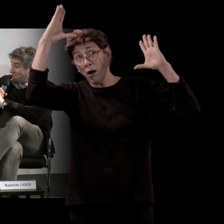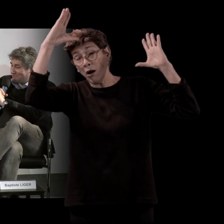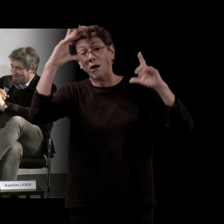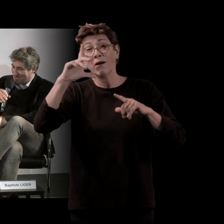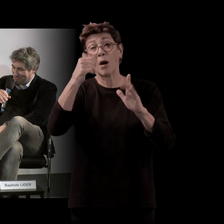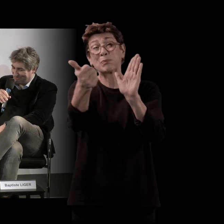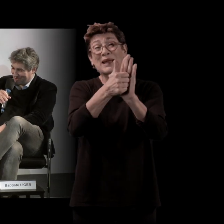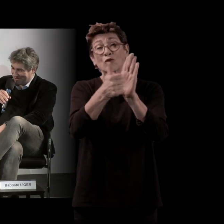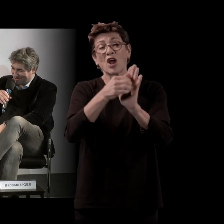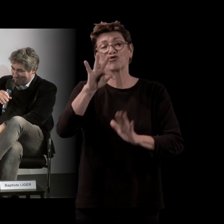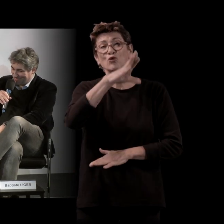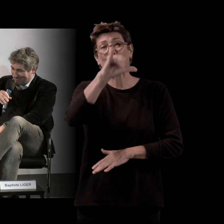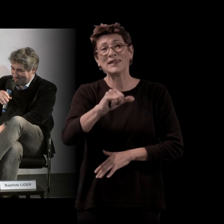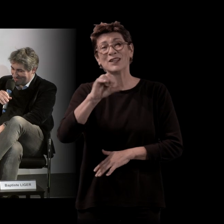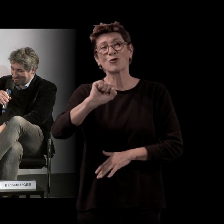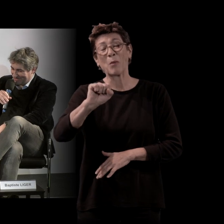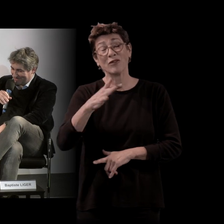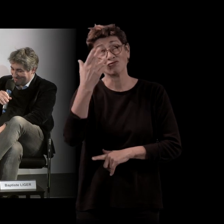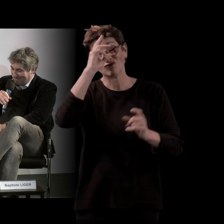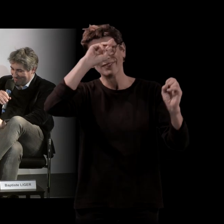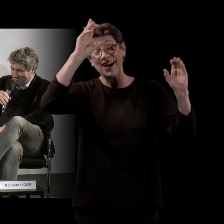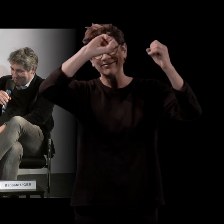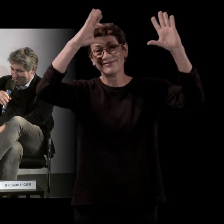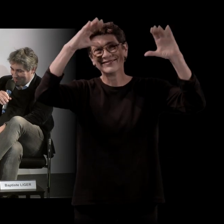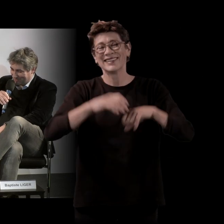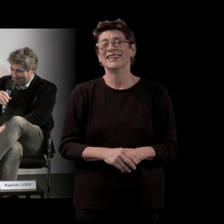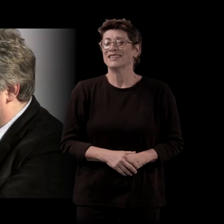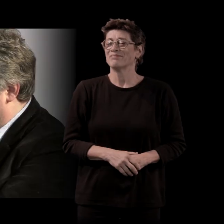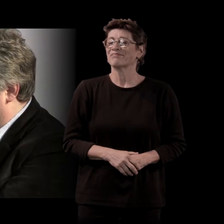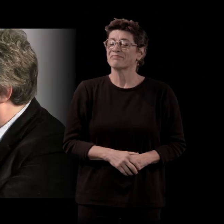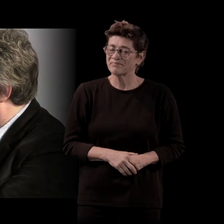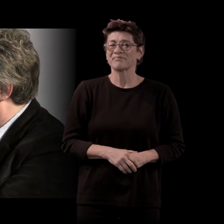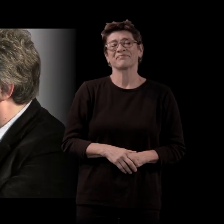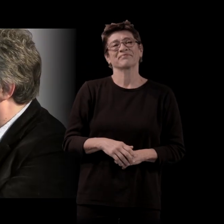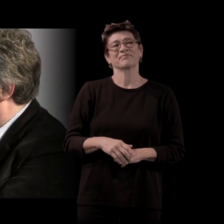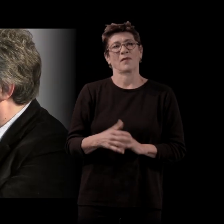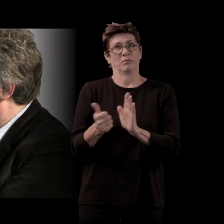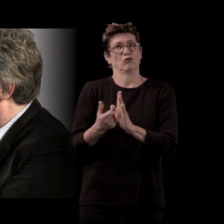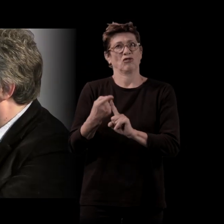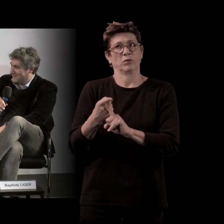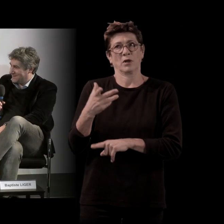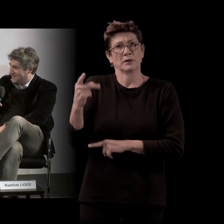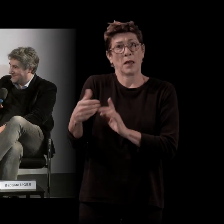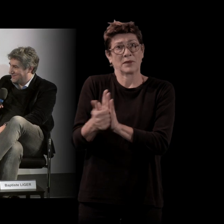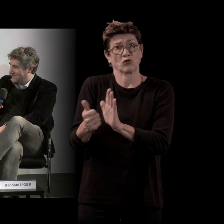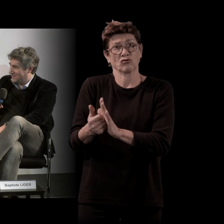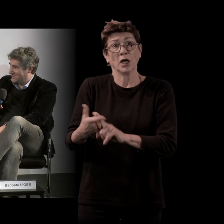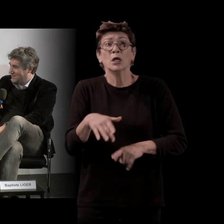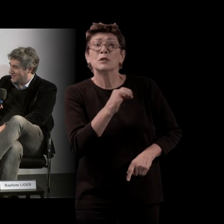Personnage important et on sait que vos personnages ont une importance considérable. Mais oui, parce qu'on parlait de Sherlock Holmes ou de Tony Soprano, c'est la même chose.